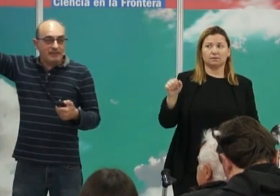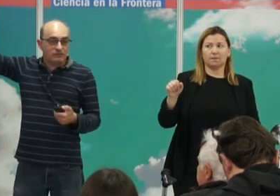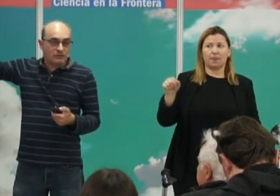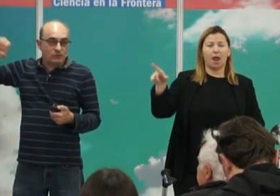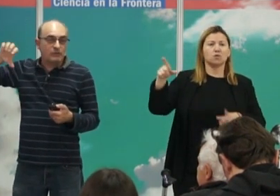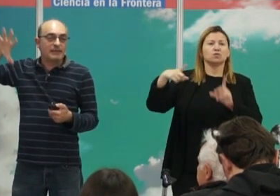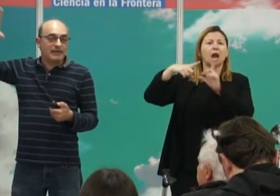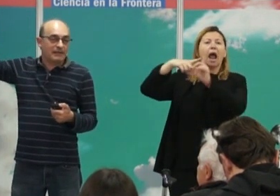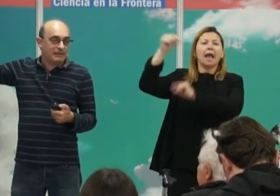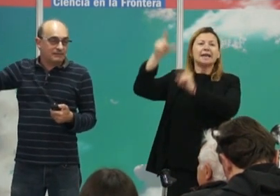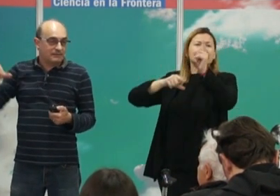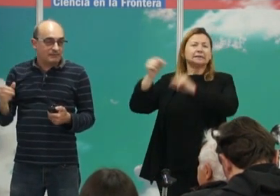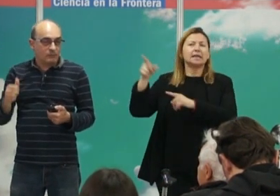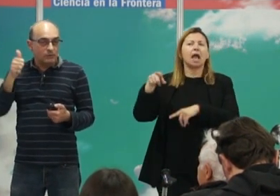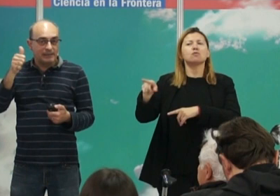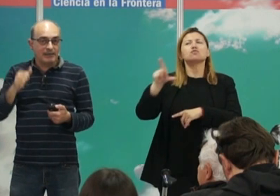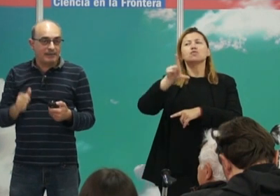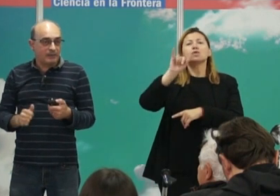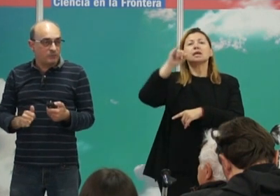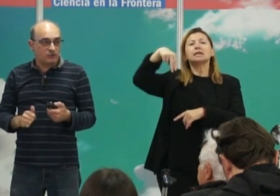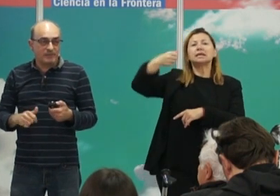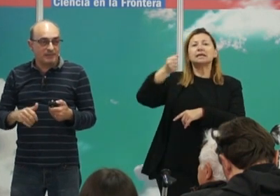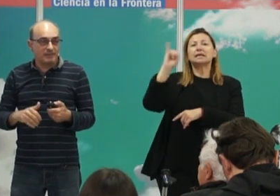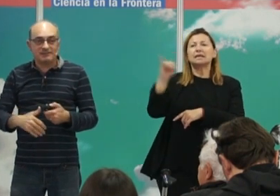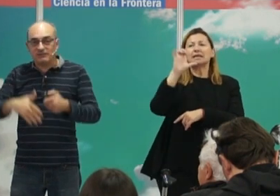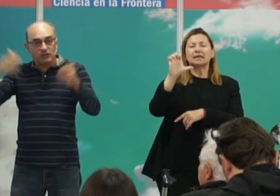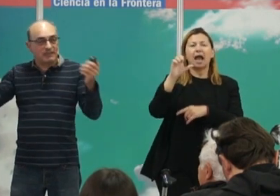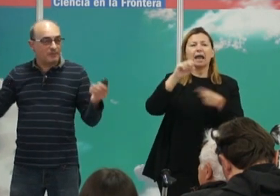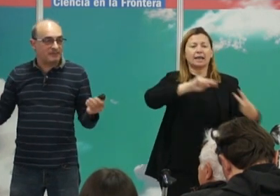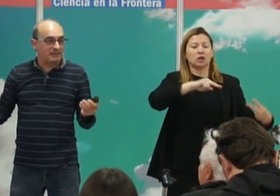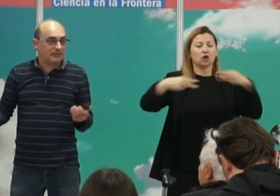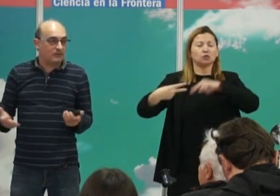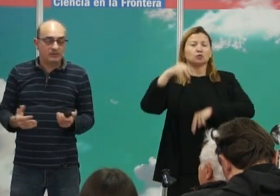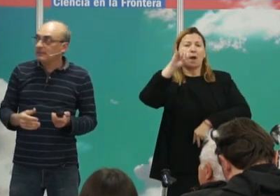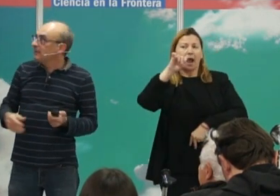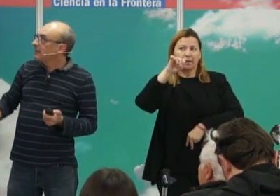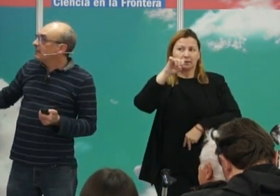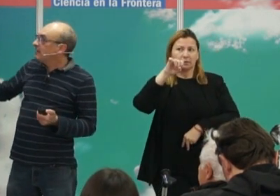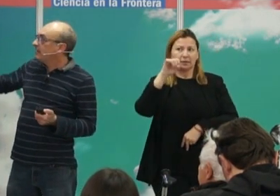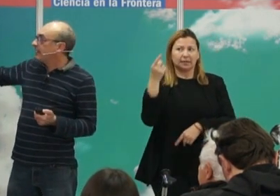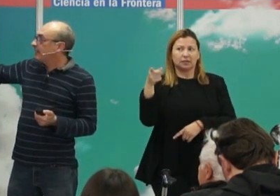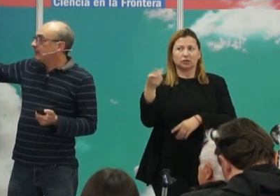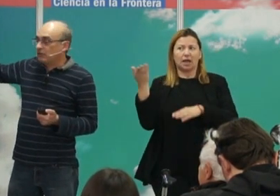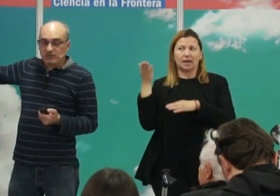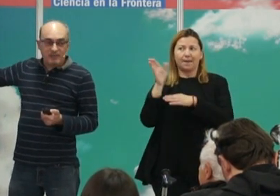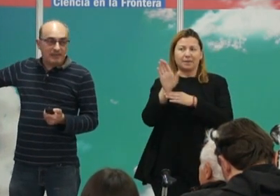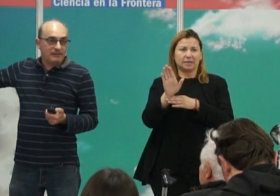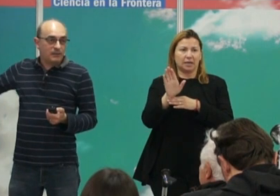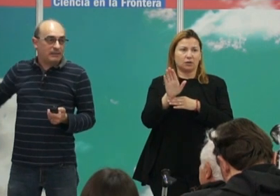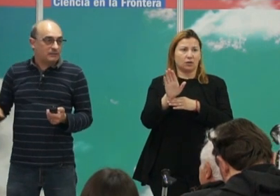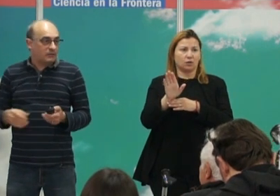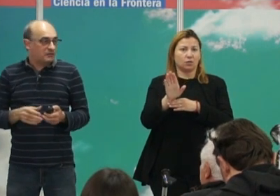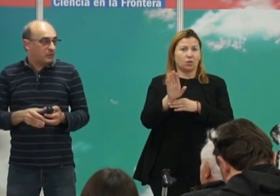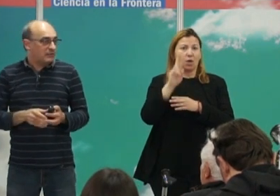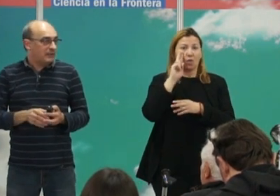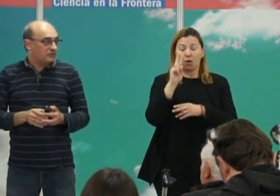estrella que es un un linaje un linaje de cromosoma y que está sobre representado y que cuando se mira la